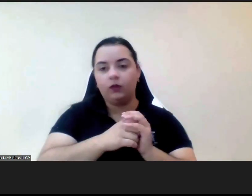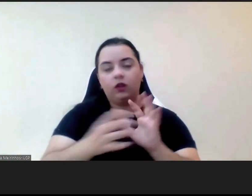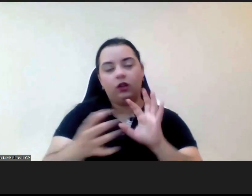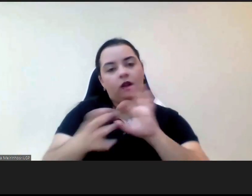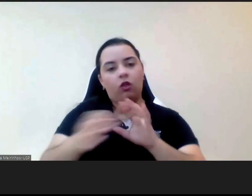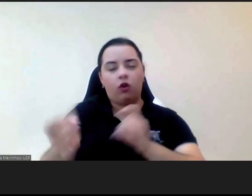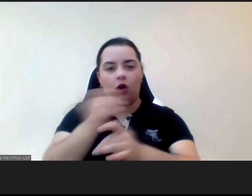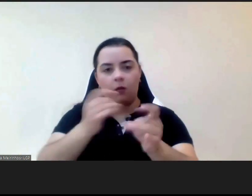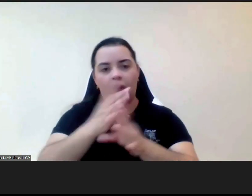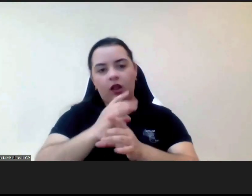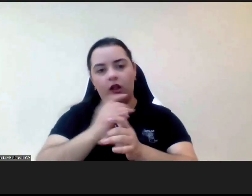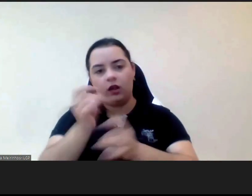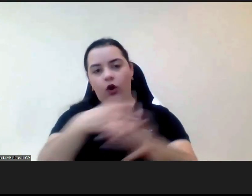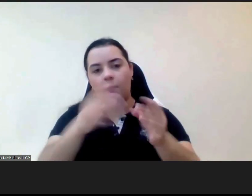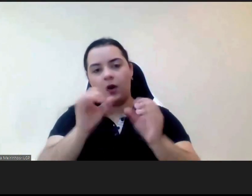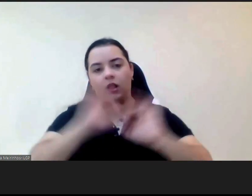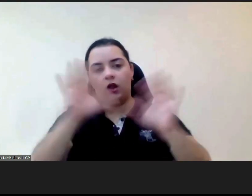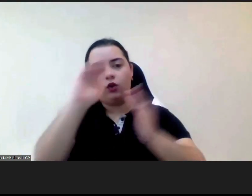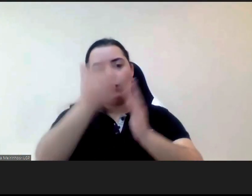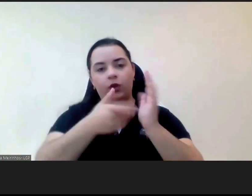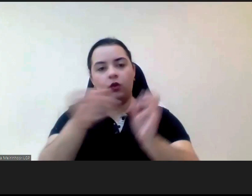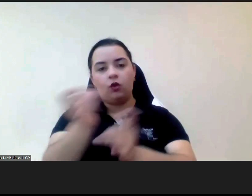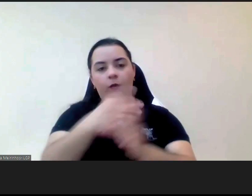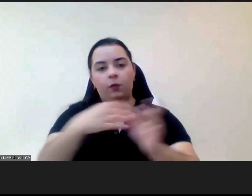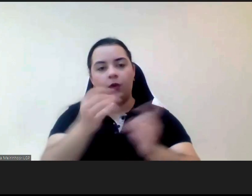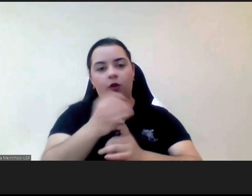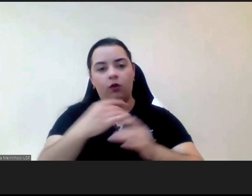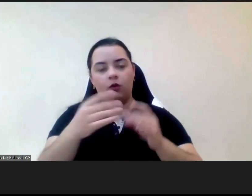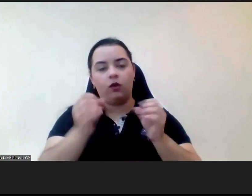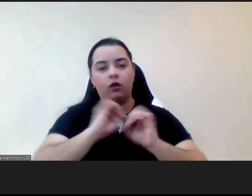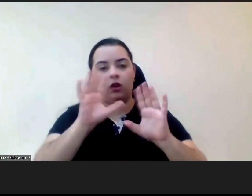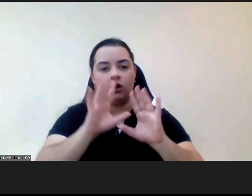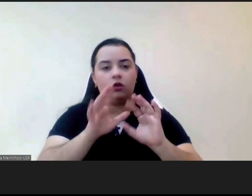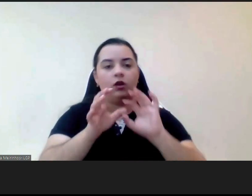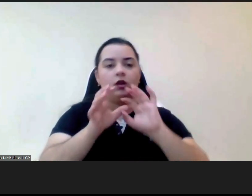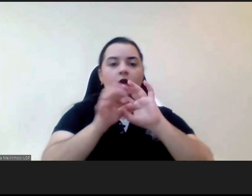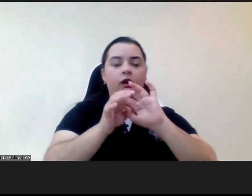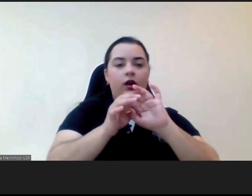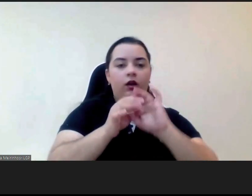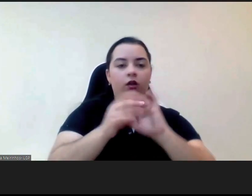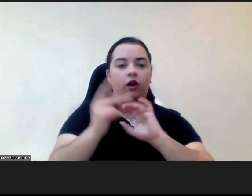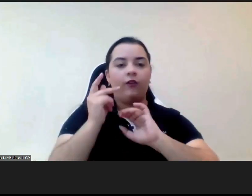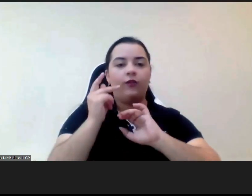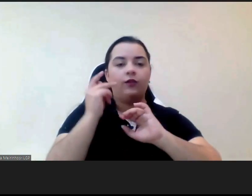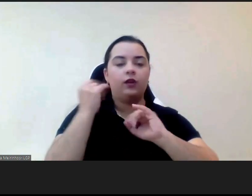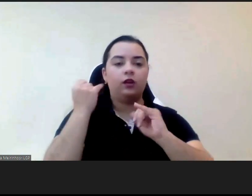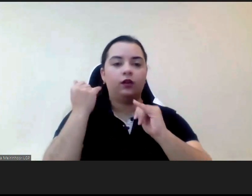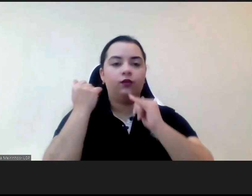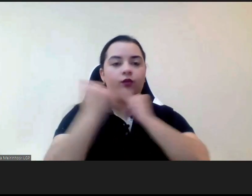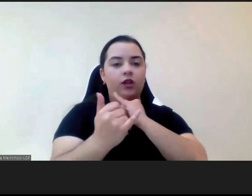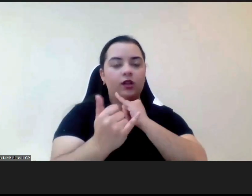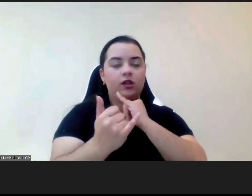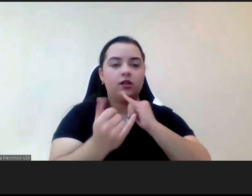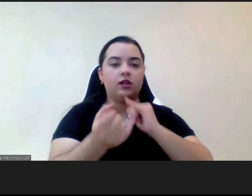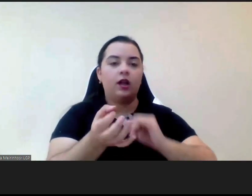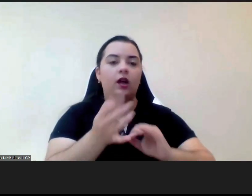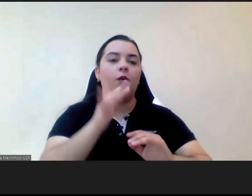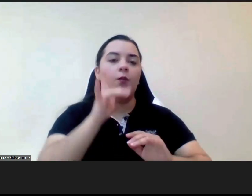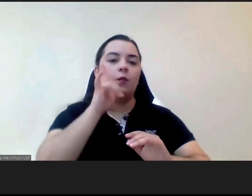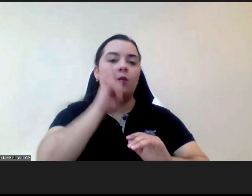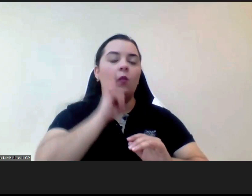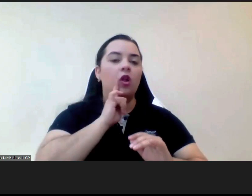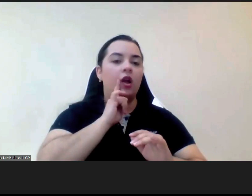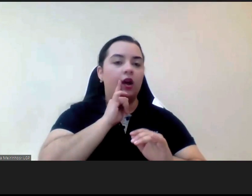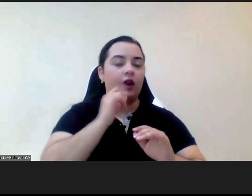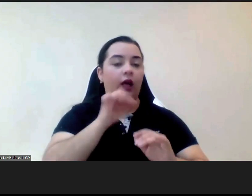relativa à à violência sobre as mulheres e à violência doméstica contempla um